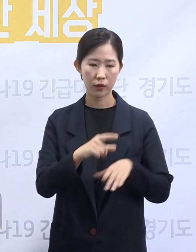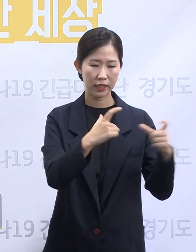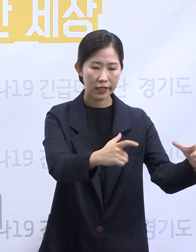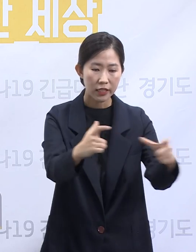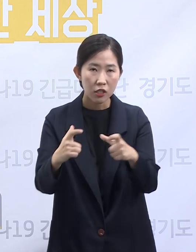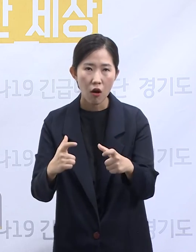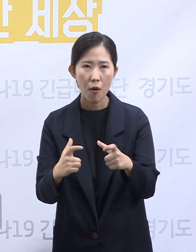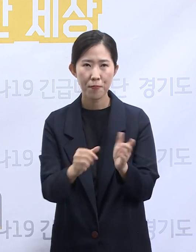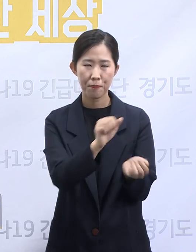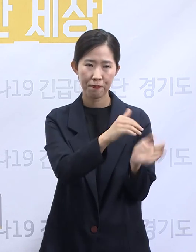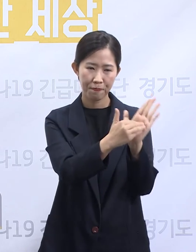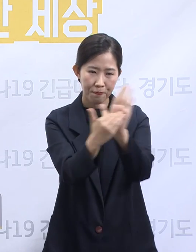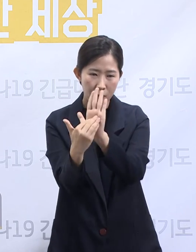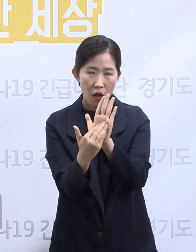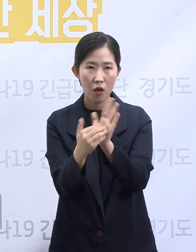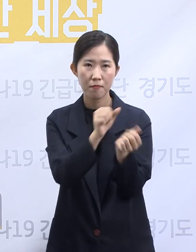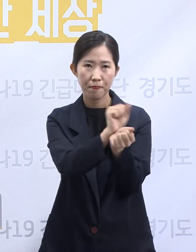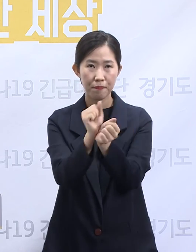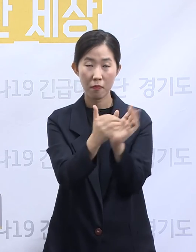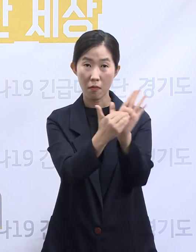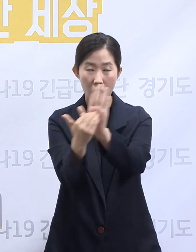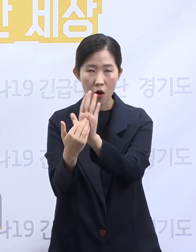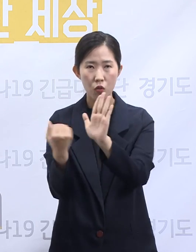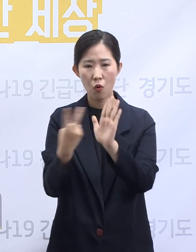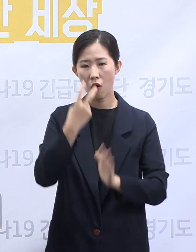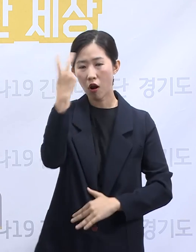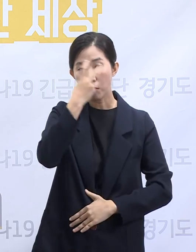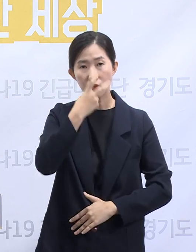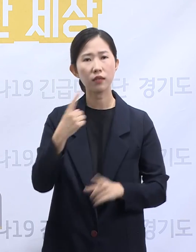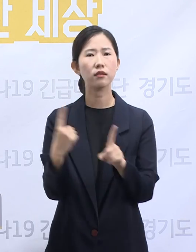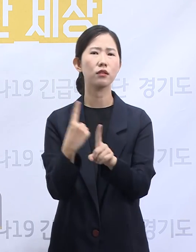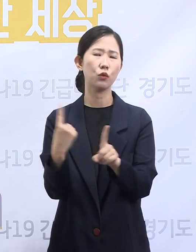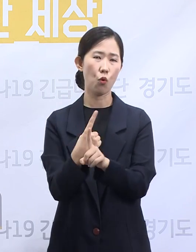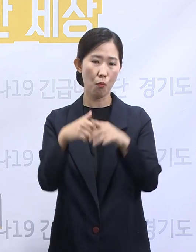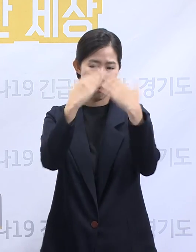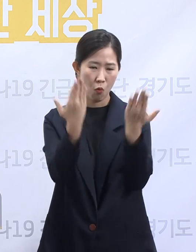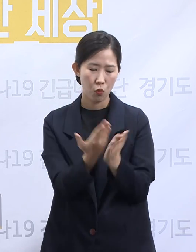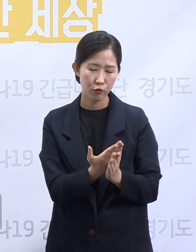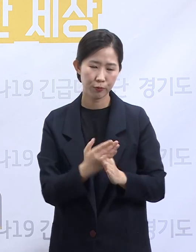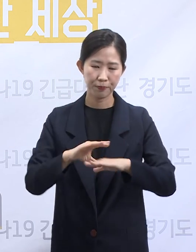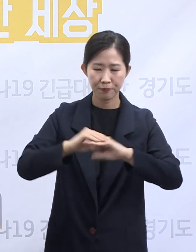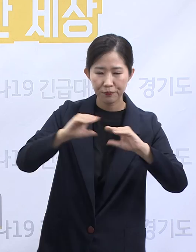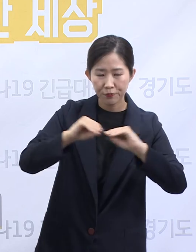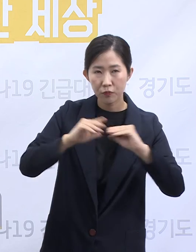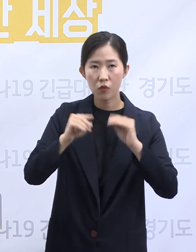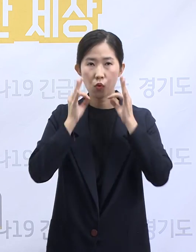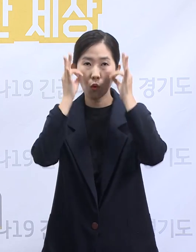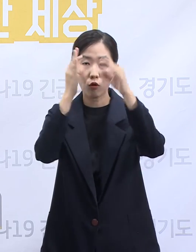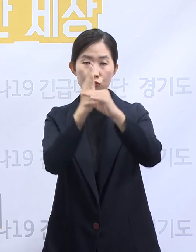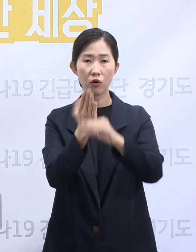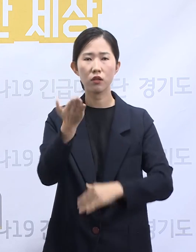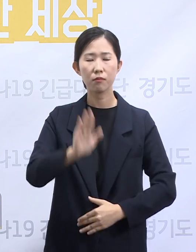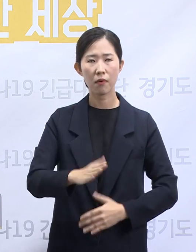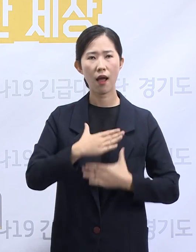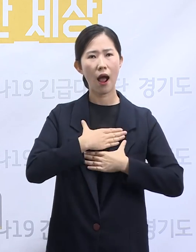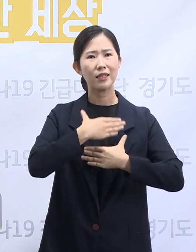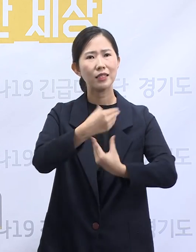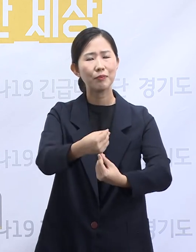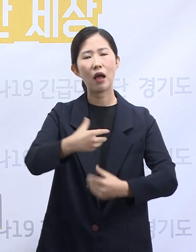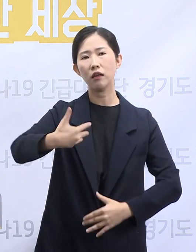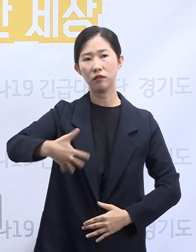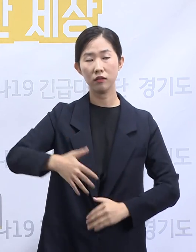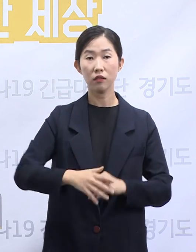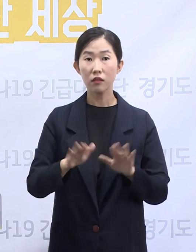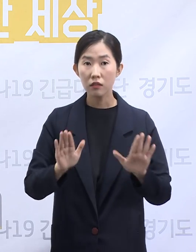검사, 치료에 이르기까지 유기적으로 대처하고 있기는 하지만 안심하기는 아직 이릅니다. 특히 세계적으로 감염 추세가